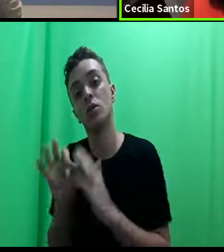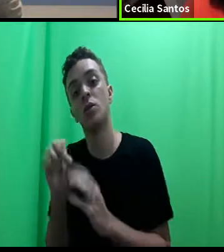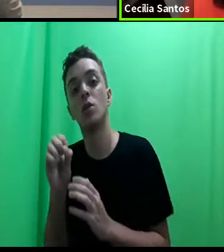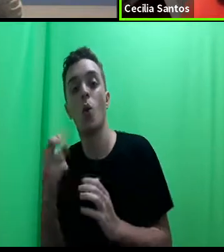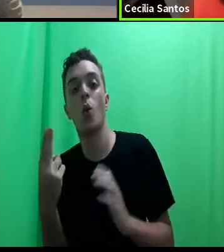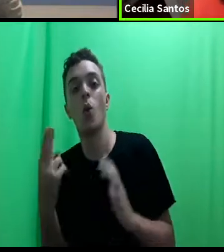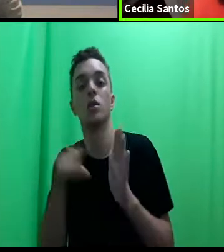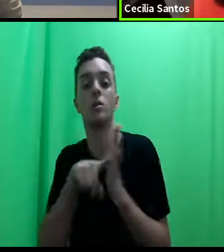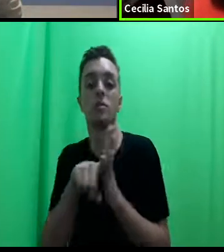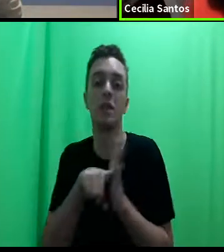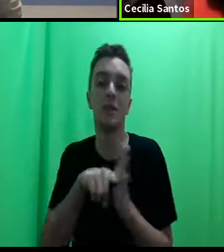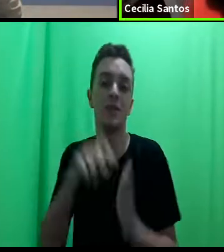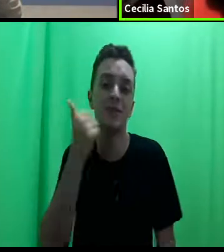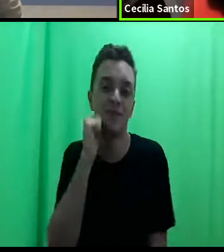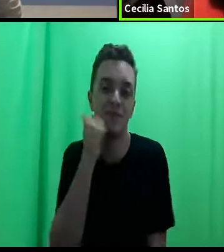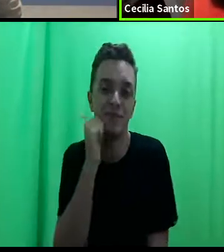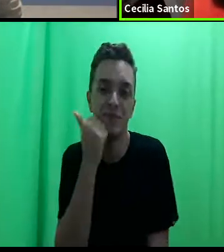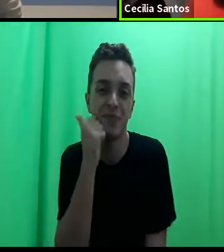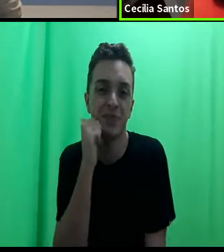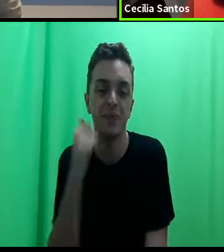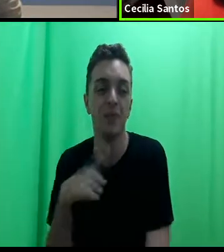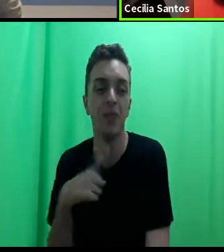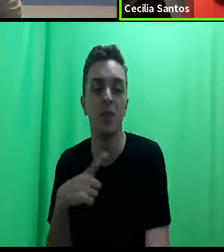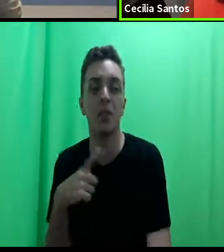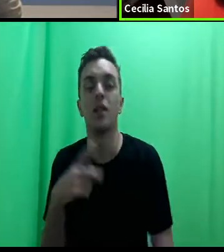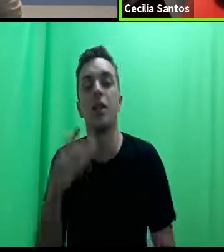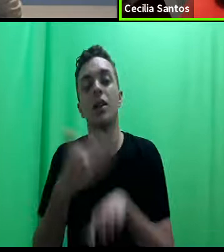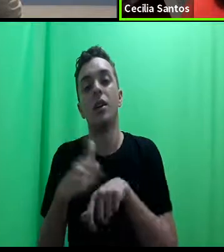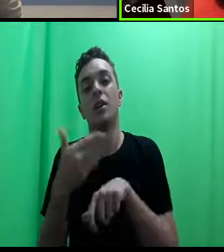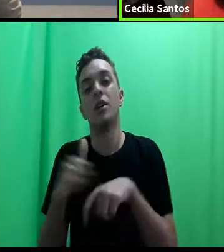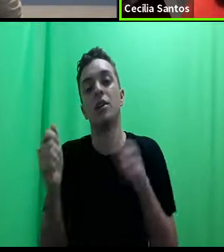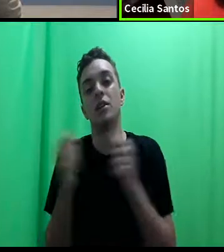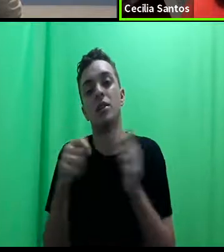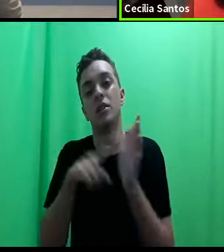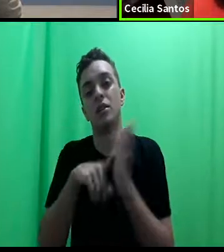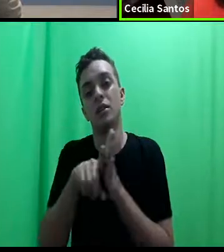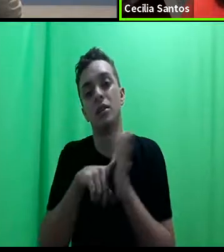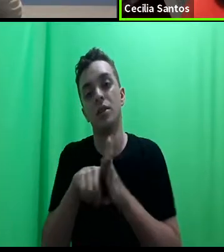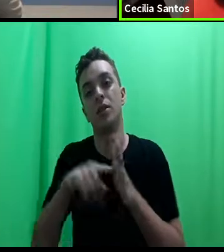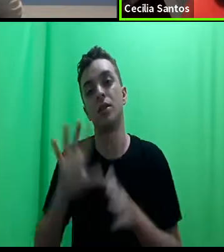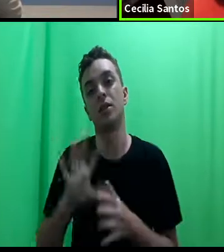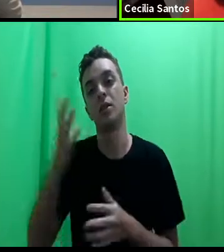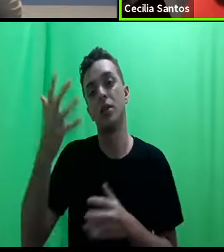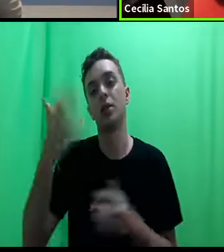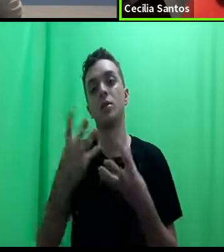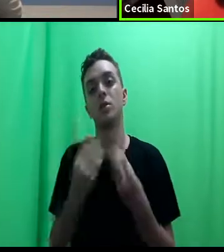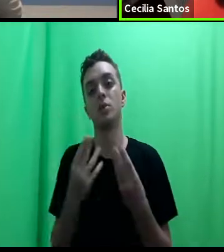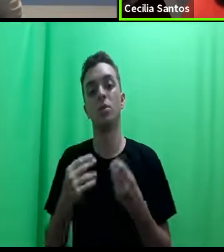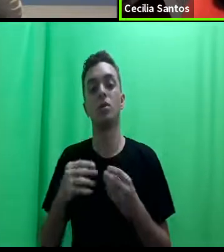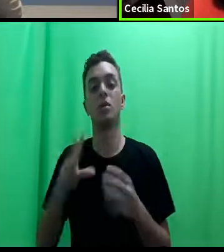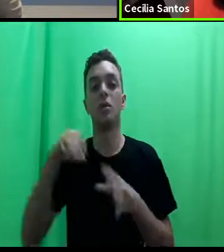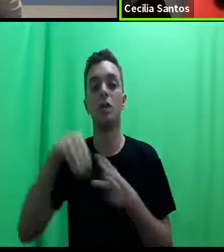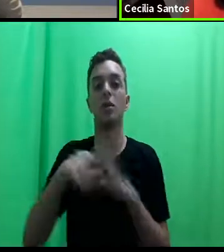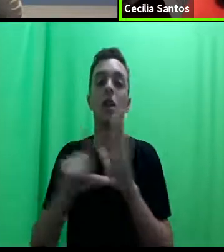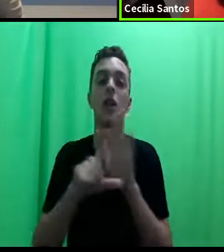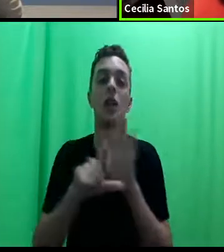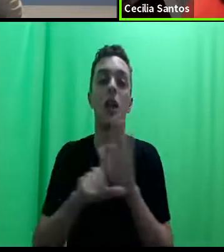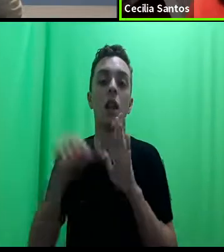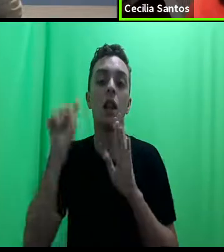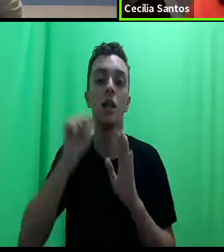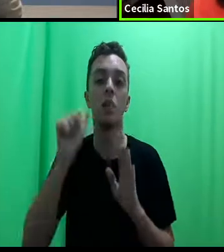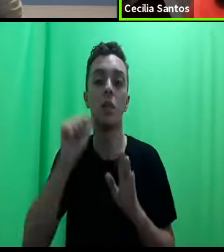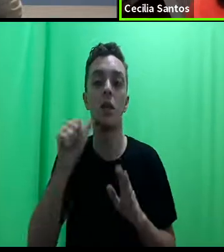combine a prática com a pesquisa e que acontece muito nos núcleos da Lei Maria da Penha, eu conheço melhor esses